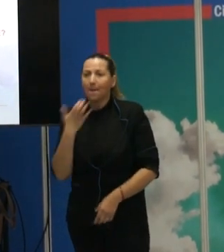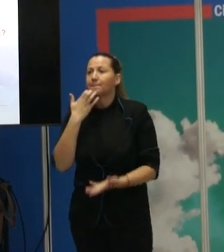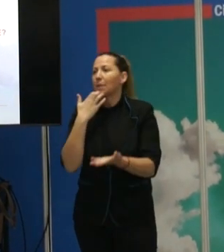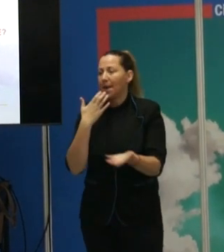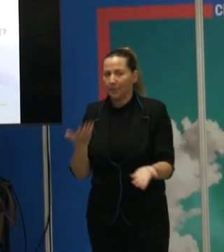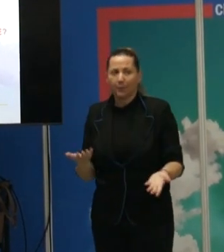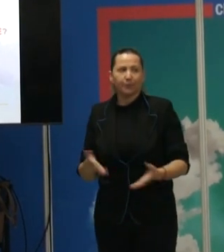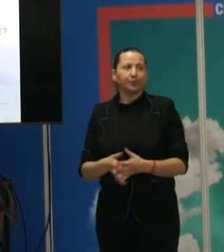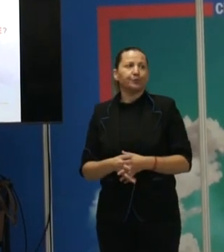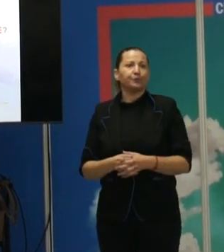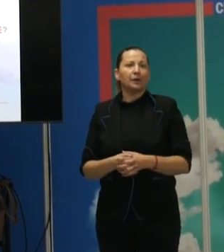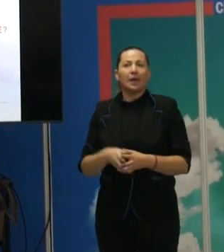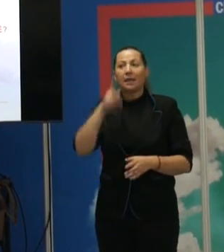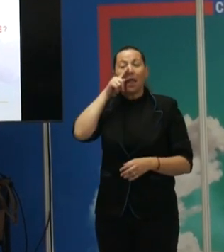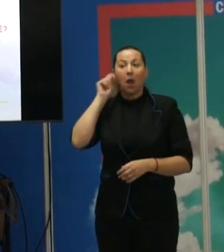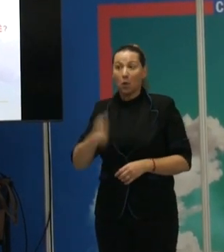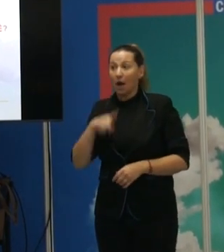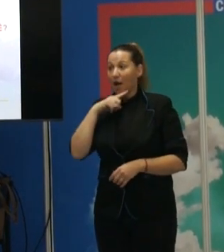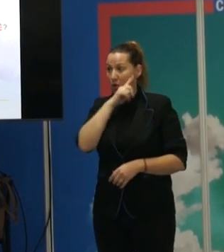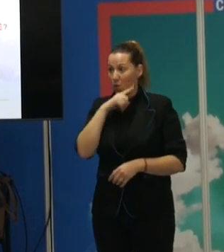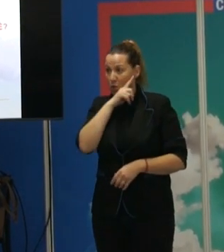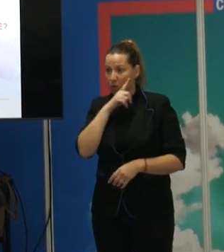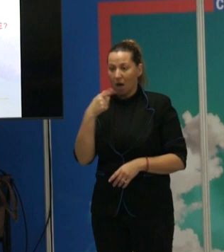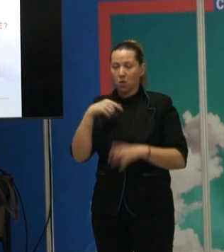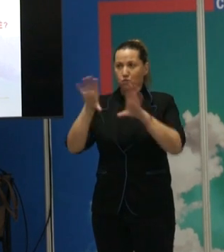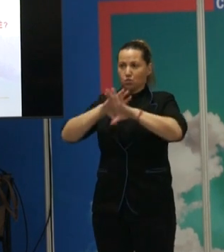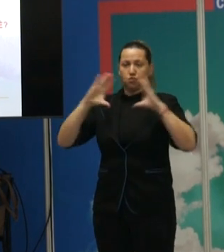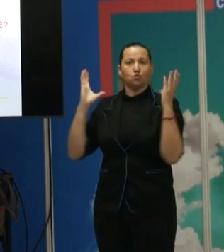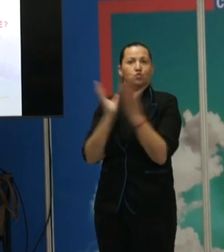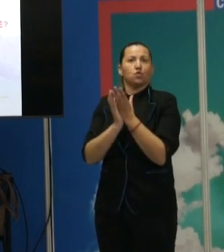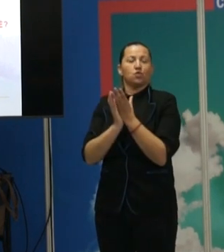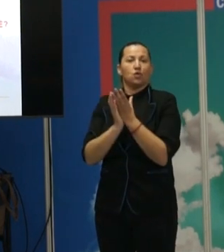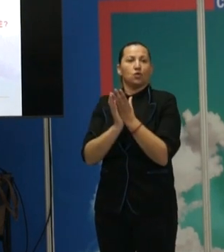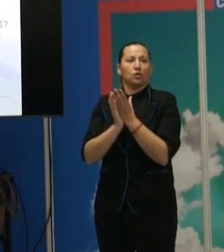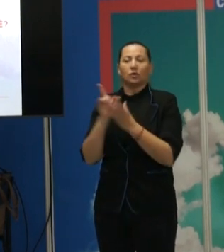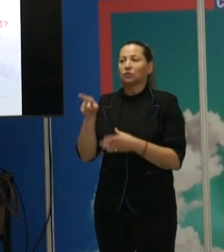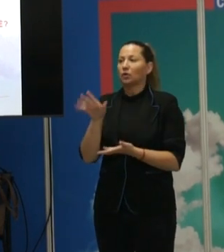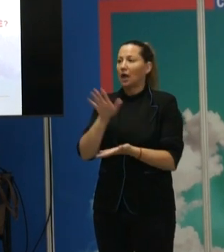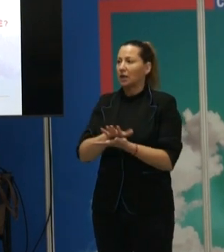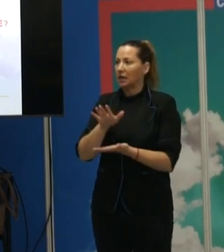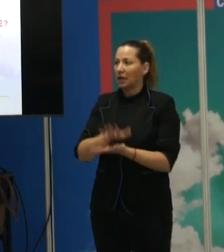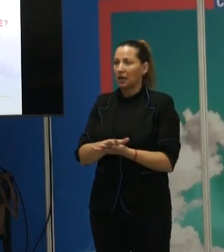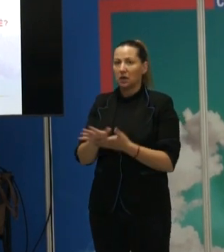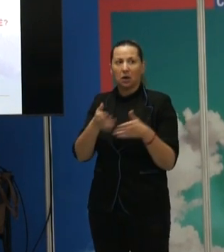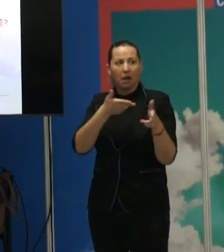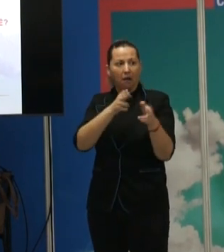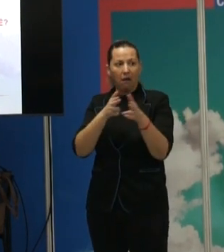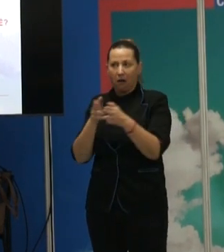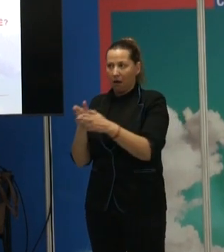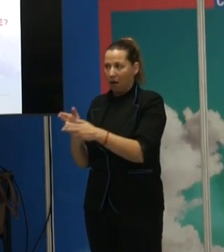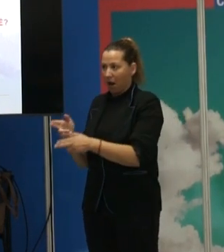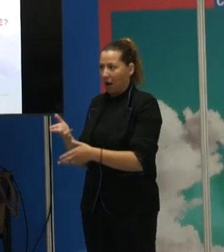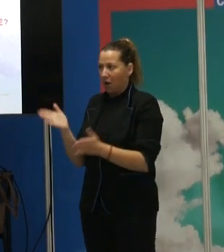ejemplo que ponía antes de Ucrania y Rusia, en un mundo en el que estás tranquilo y no hay guerra, tú puedes ser